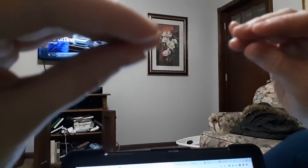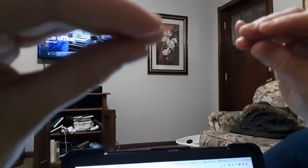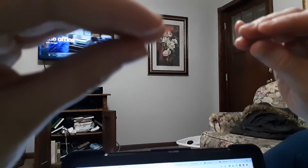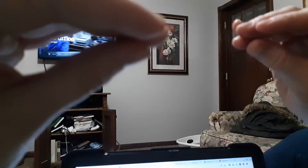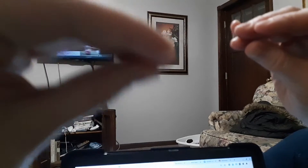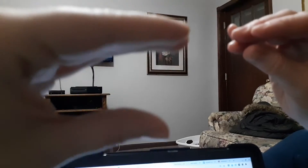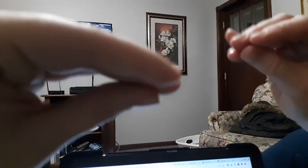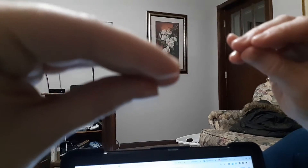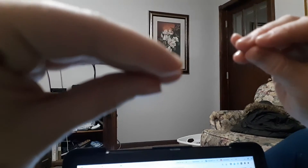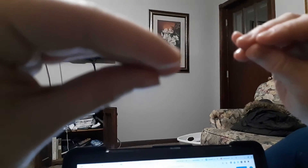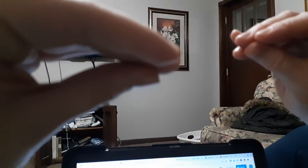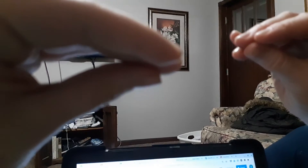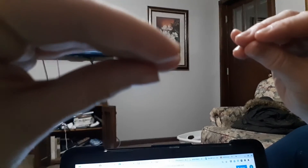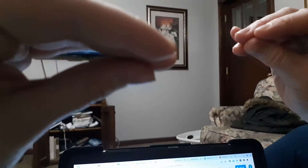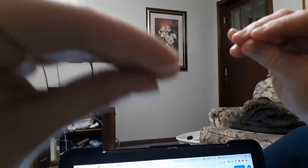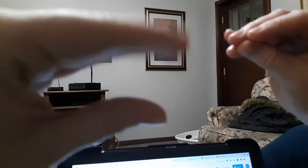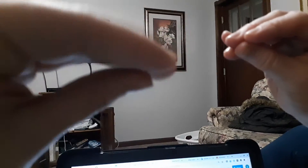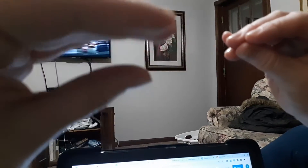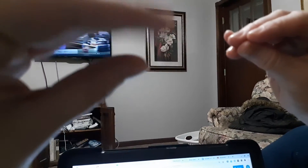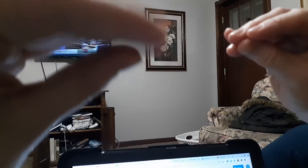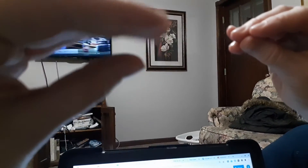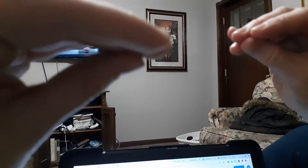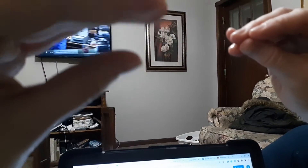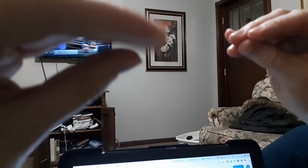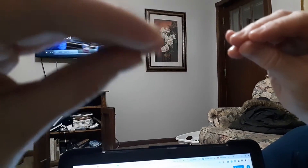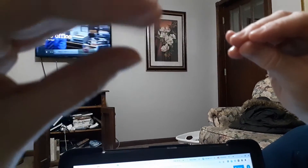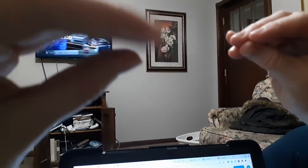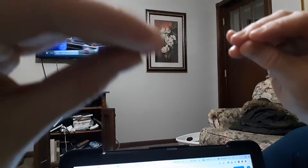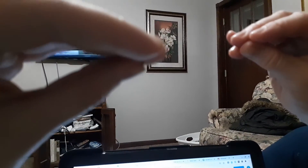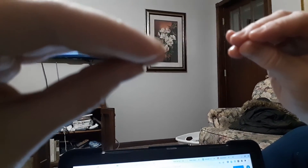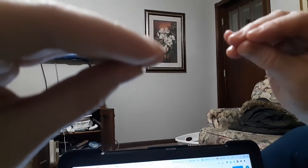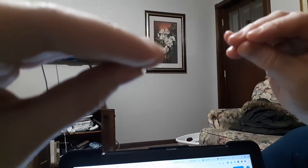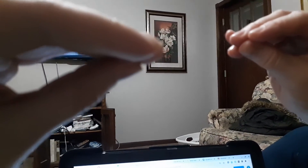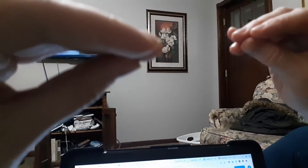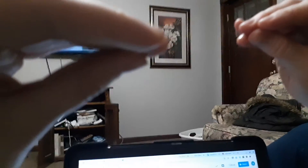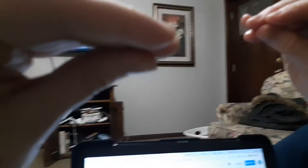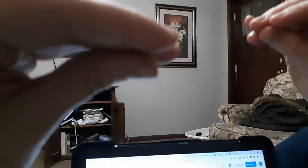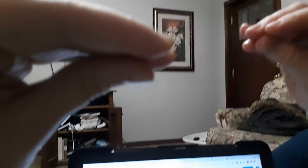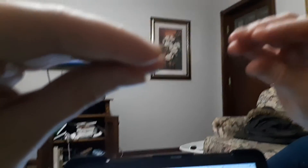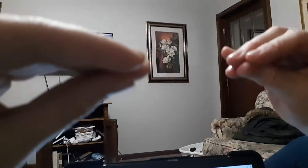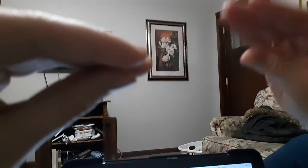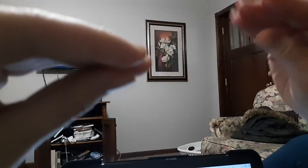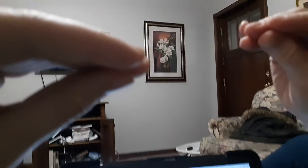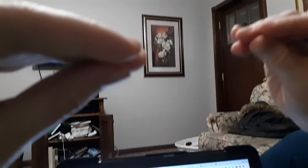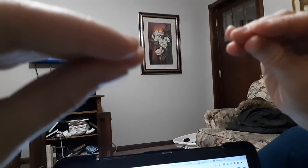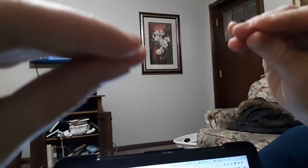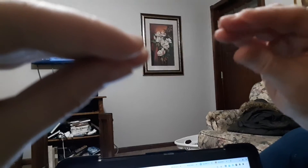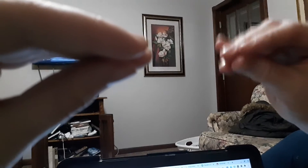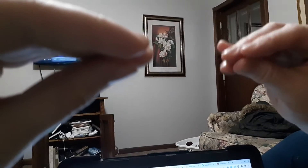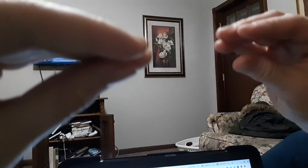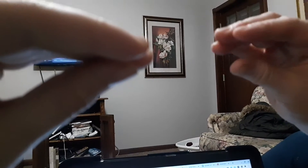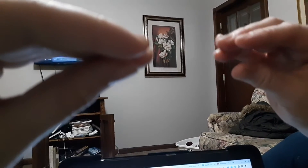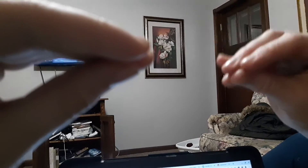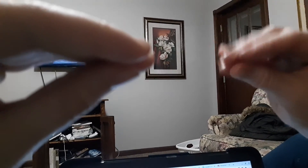Ah. Veo. ¿Uses una computadora? Sí. Uso un todos